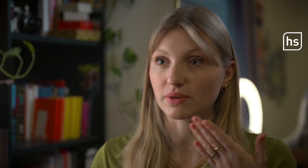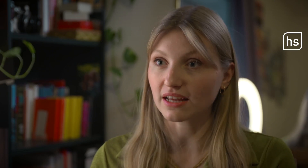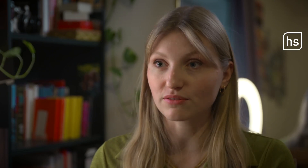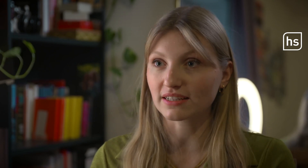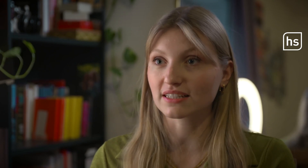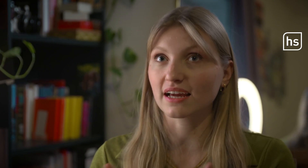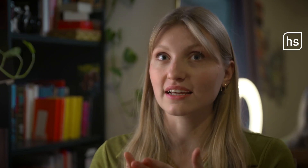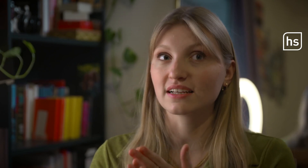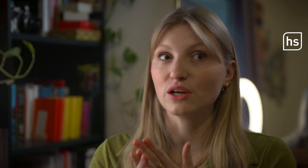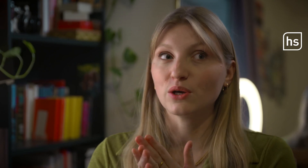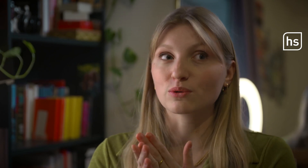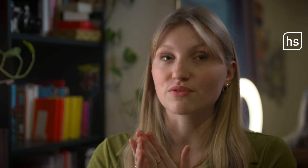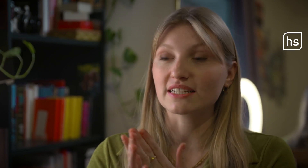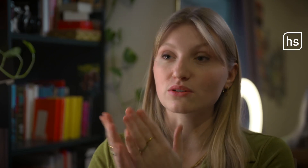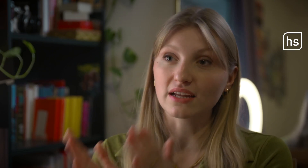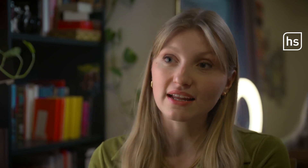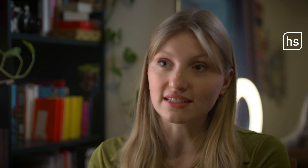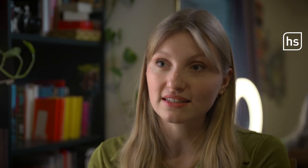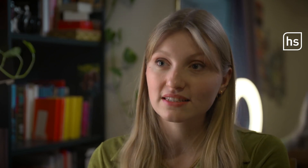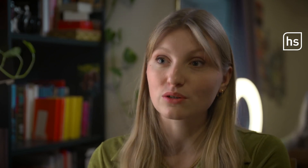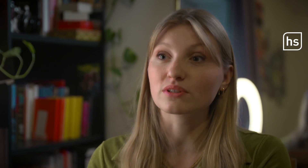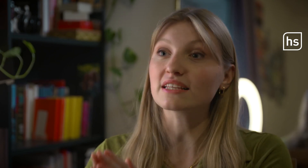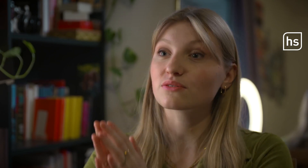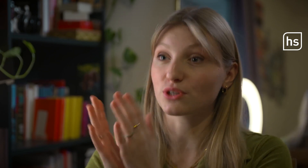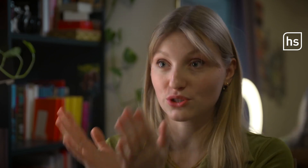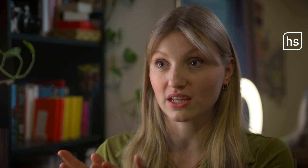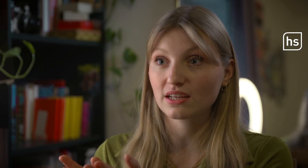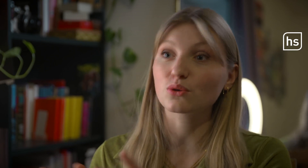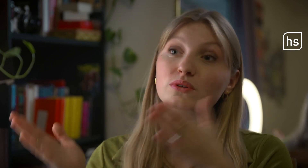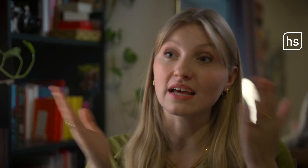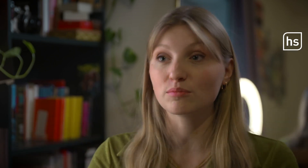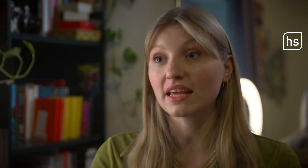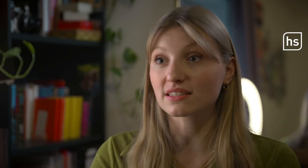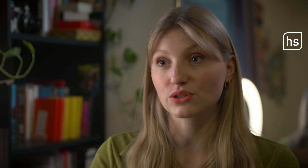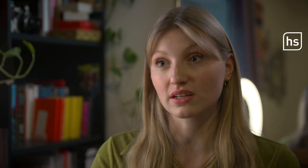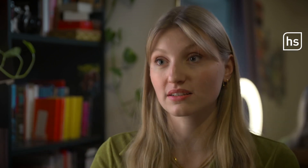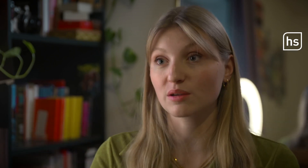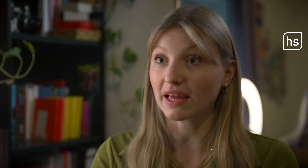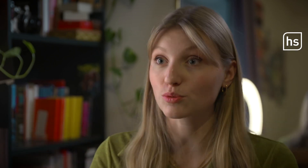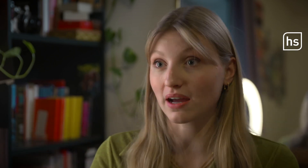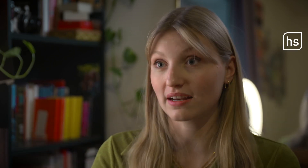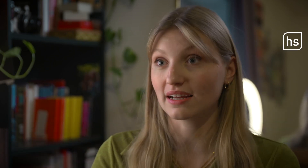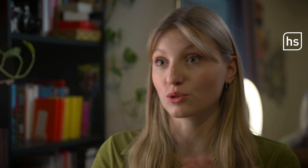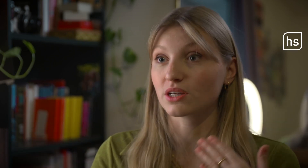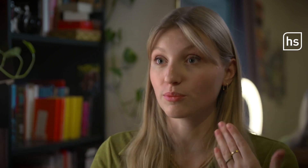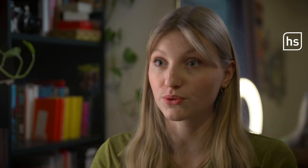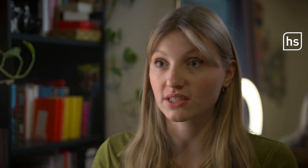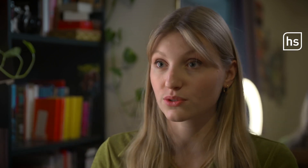Behindertenfeindlichkeit und so weiter auseinandersetzt und das versteht und dann im nächsten Schritt Gebärdensprache lernt, um die Community zu